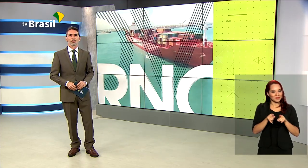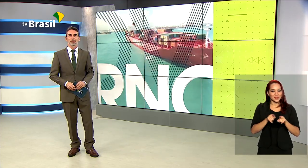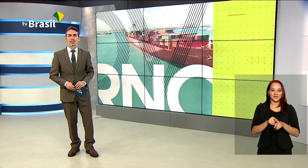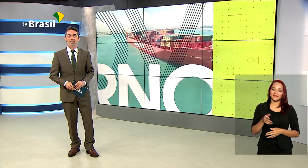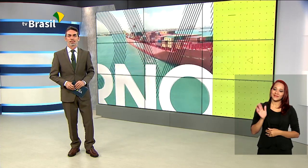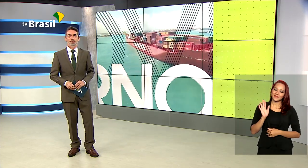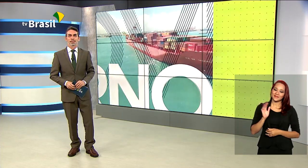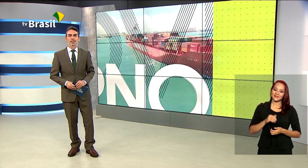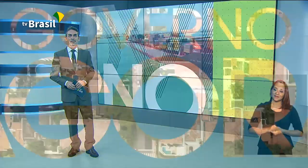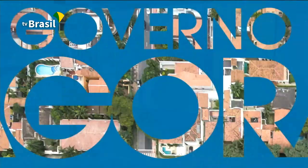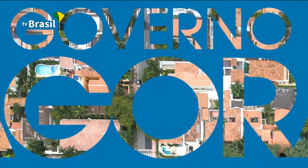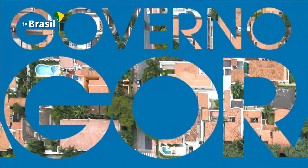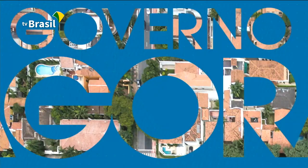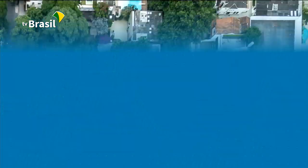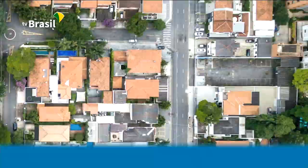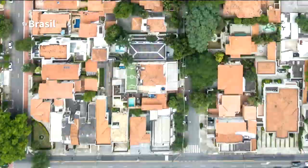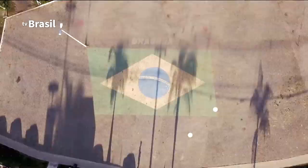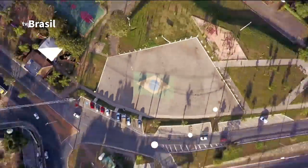sociais.